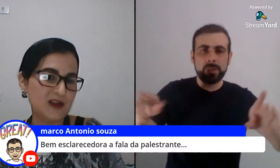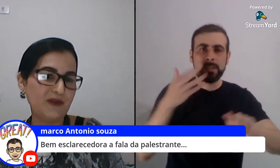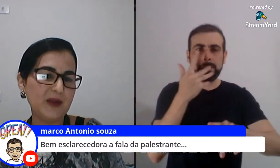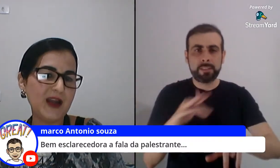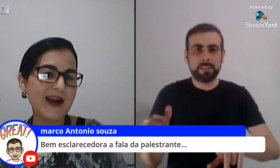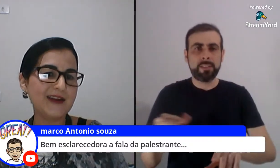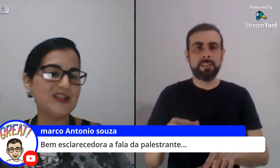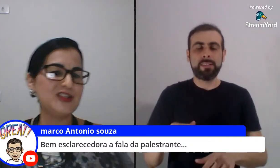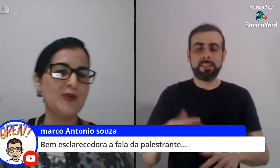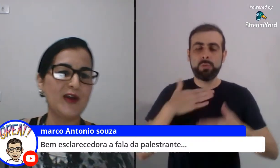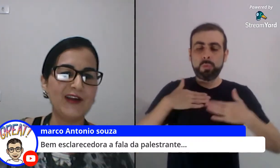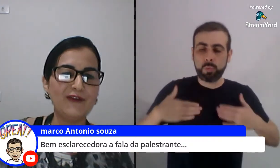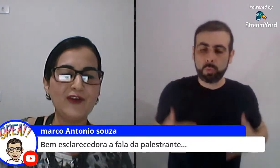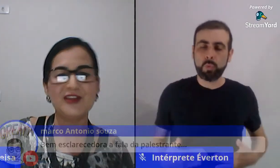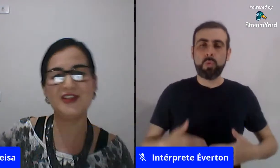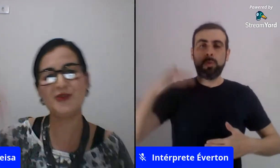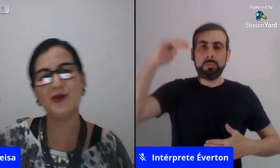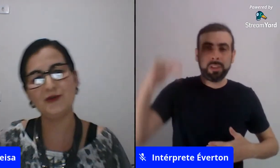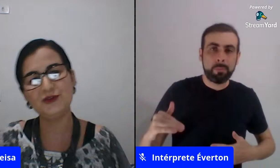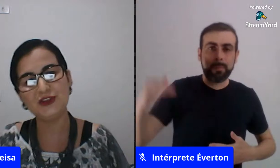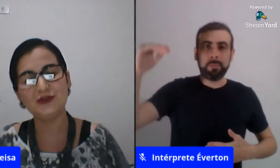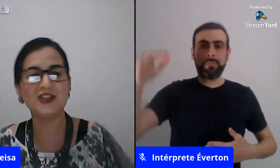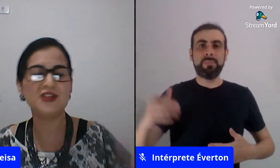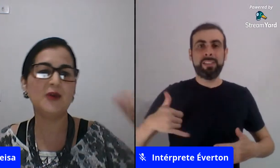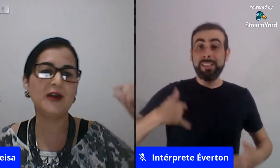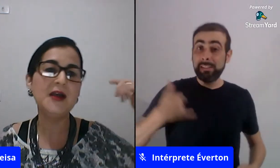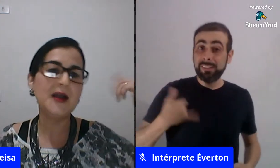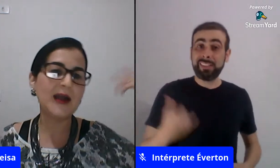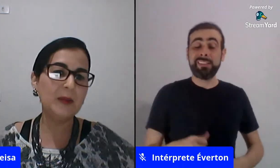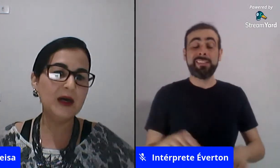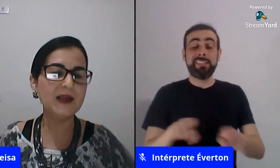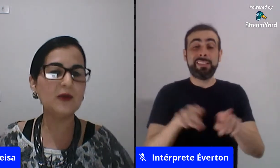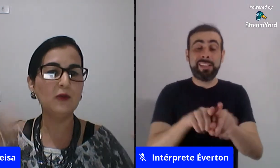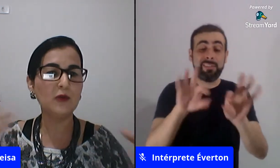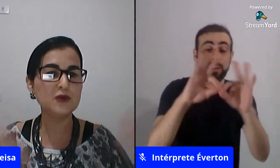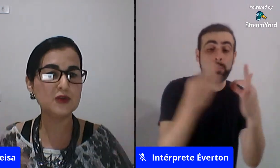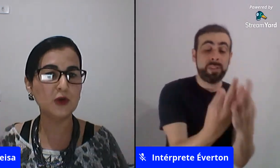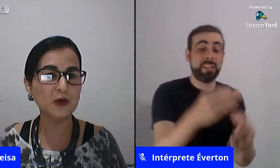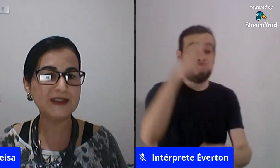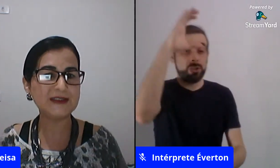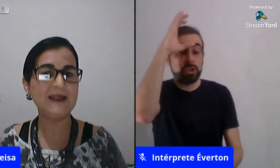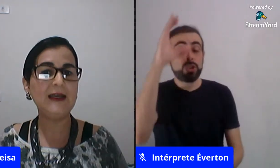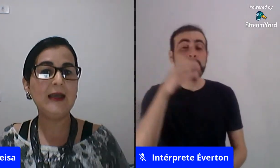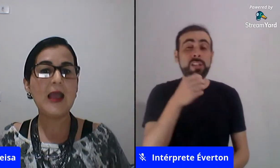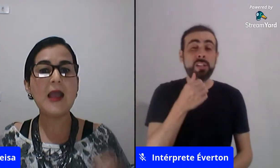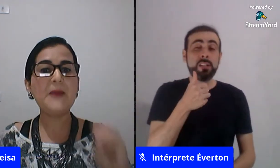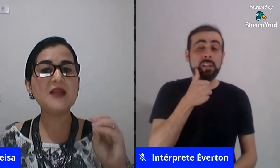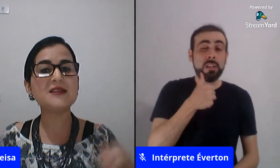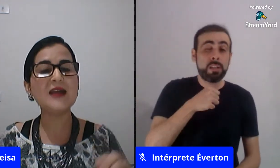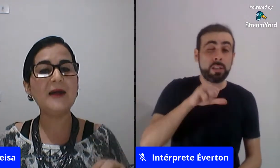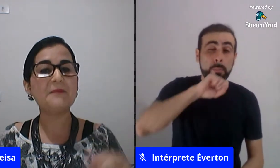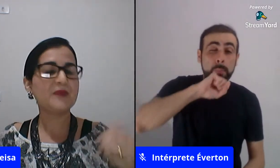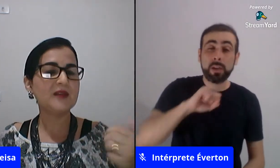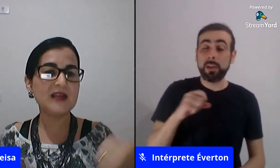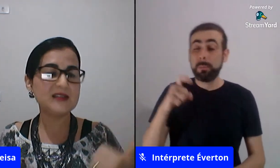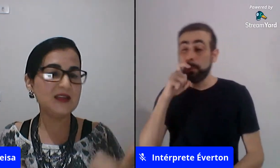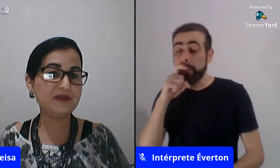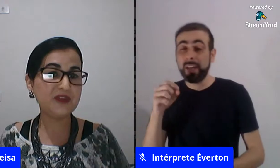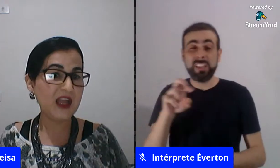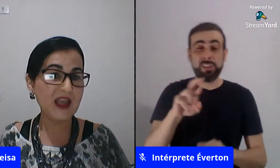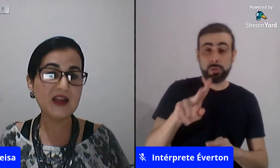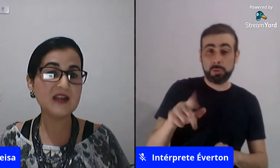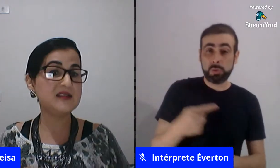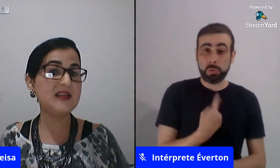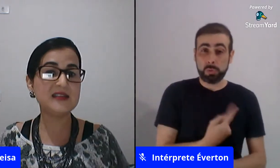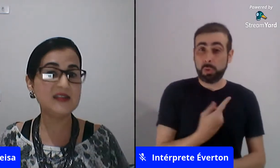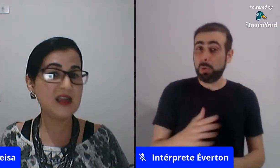composição familiar tem gente que mora com a avó tem gente que mora com o tio tem gente que mora com a mãe com os dois pensar trazer